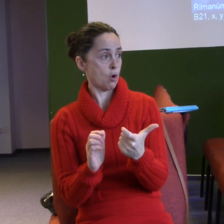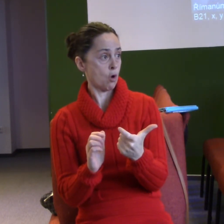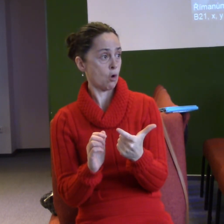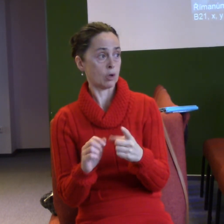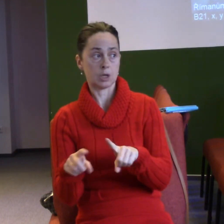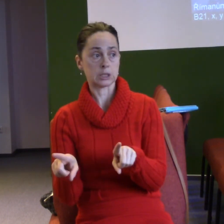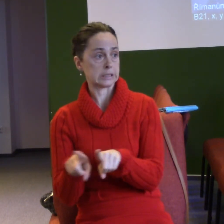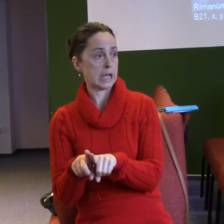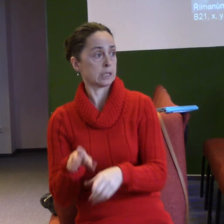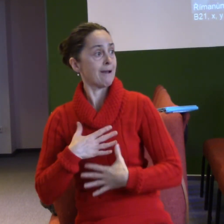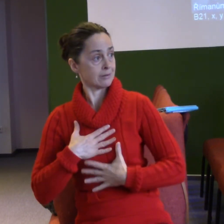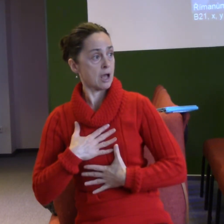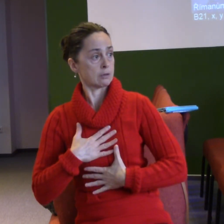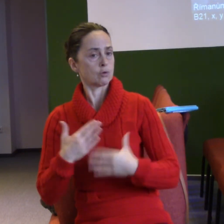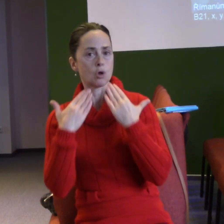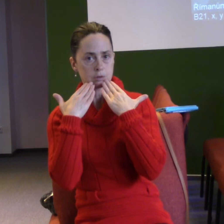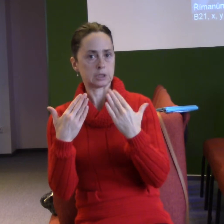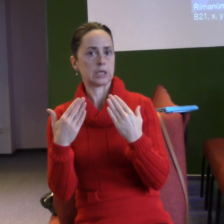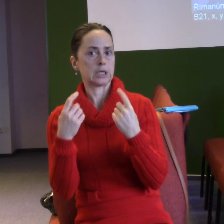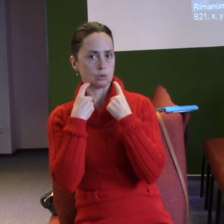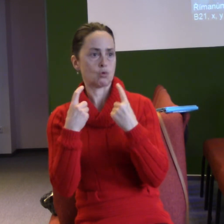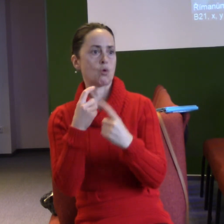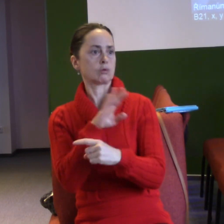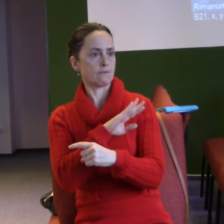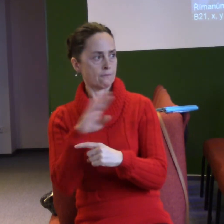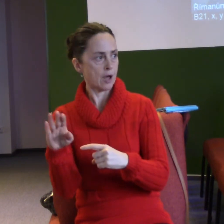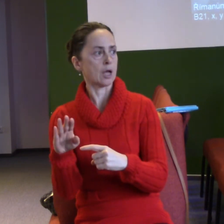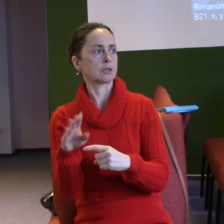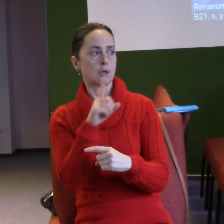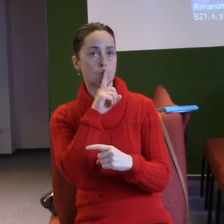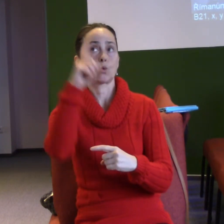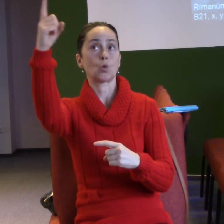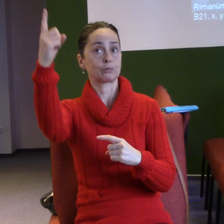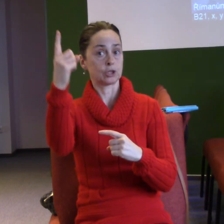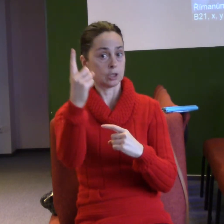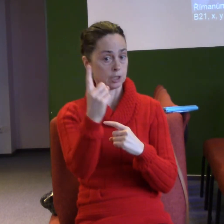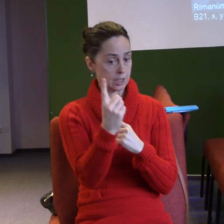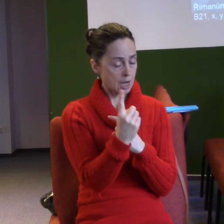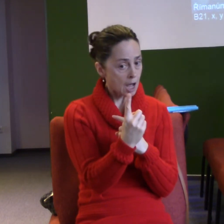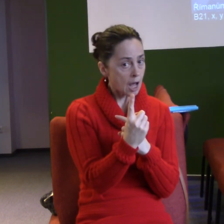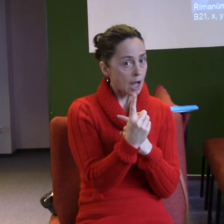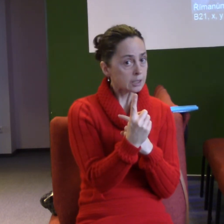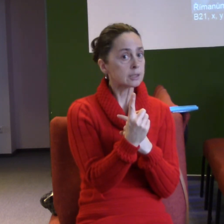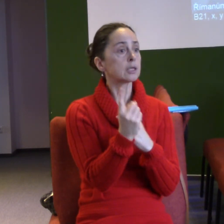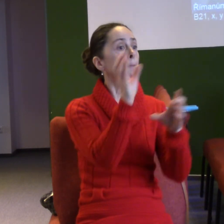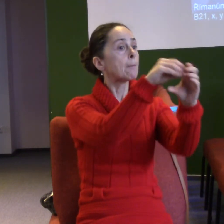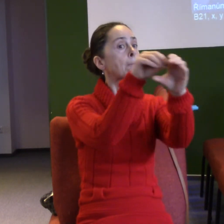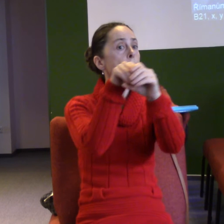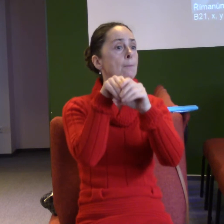duchu svatém. když přichází Bůh se svým královstvím do života člověka, tak se tyhle ty tři